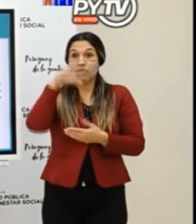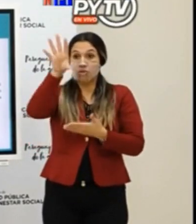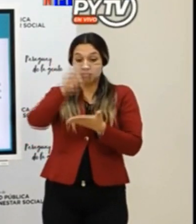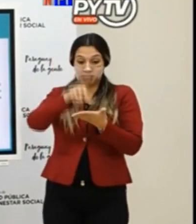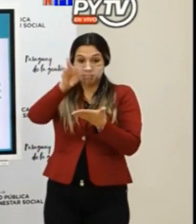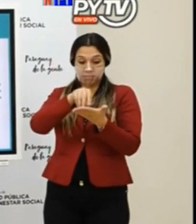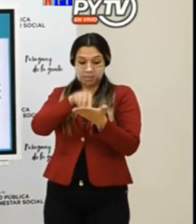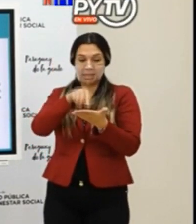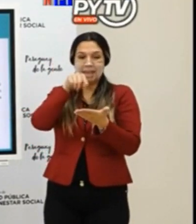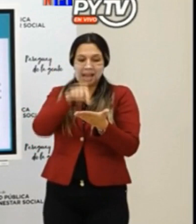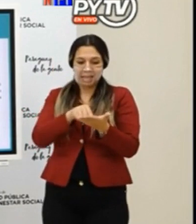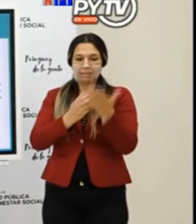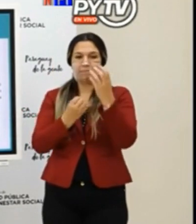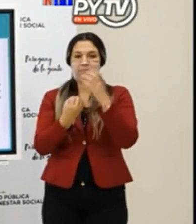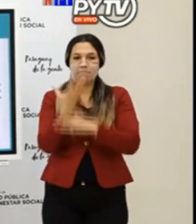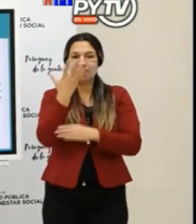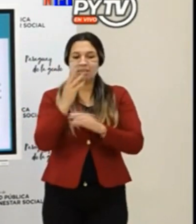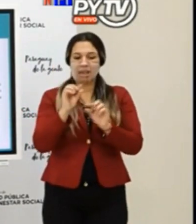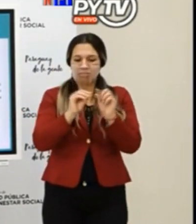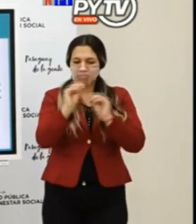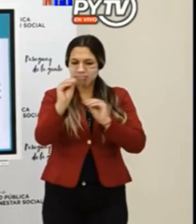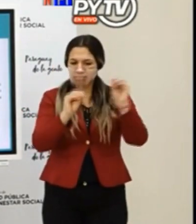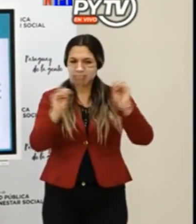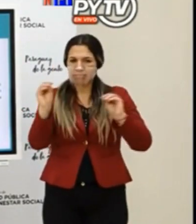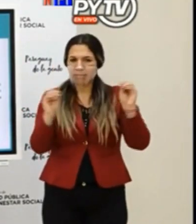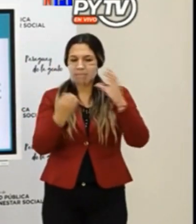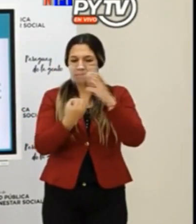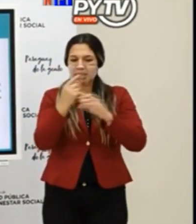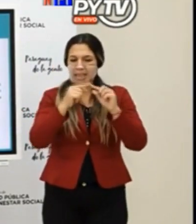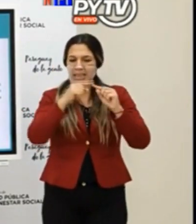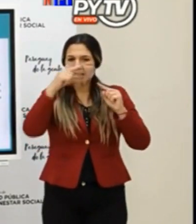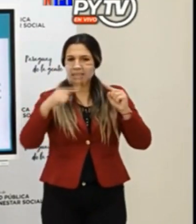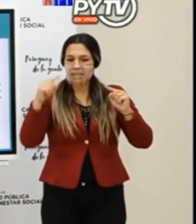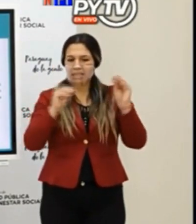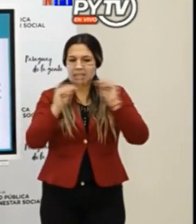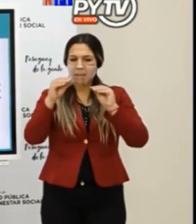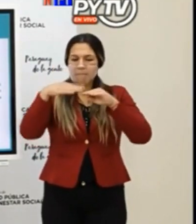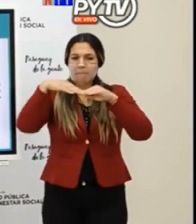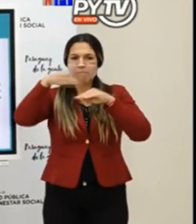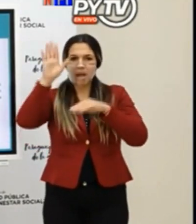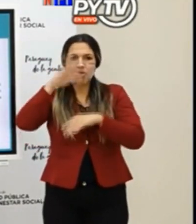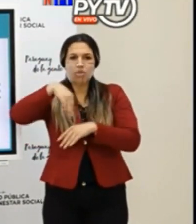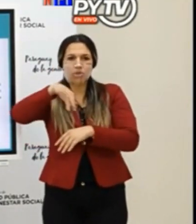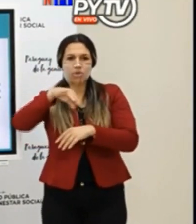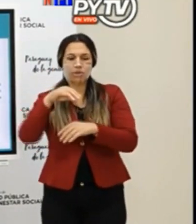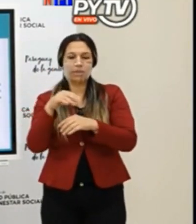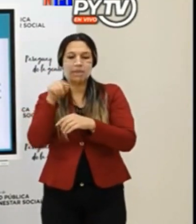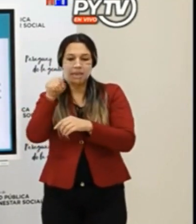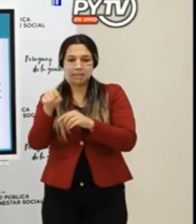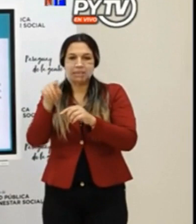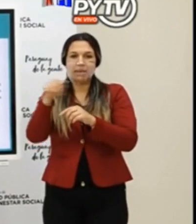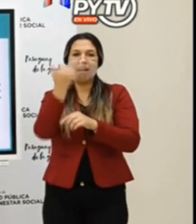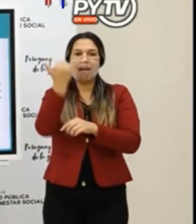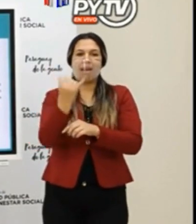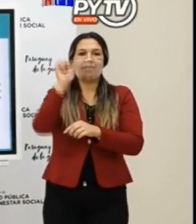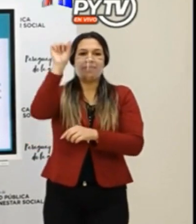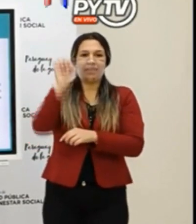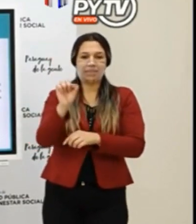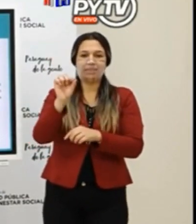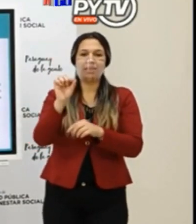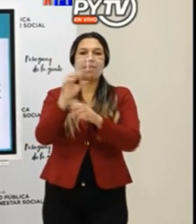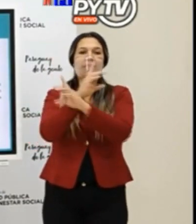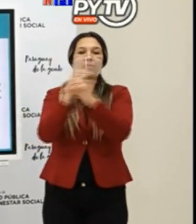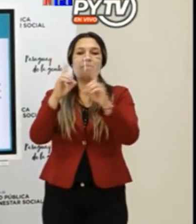por distrito, dónde, en qué distrito, ocurre la mayor cantidad de casos. Y eso hacemos a partir de una tasa, cantidad de casos sobre los